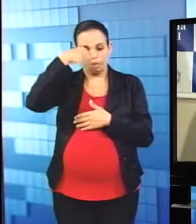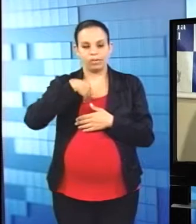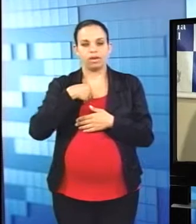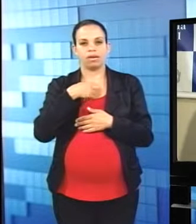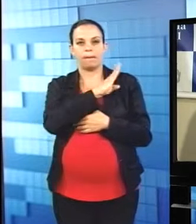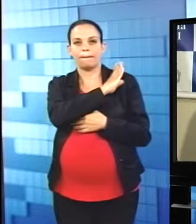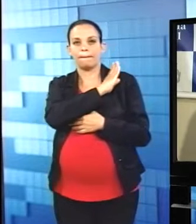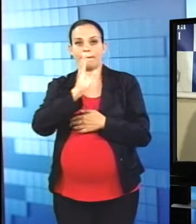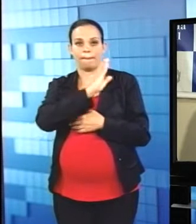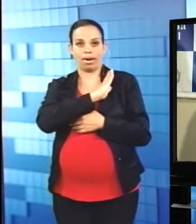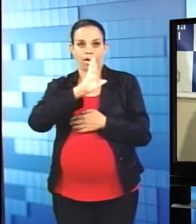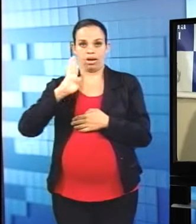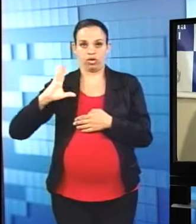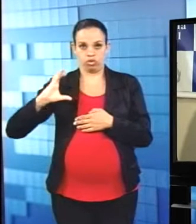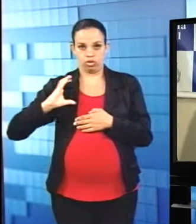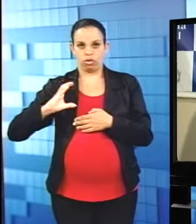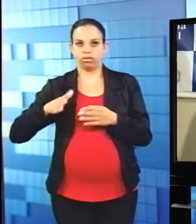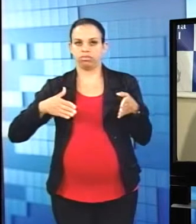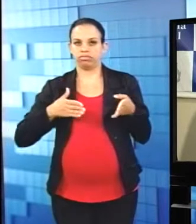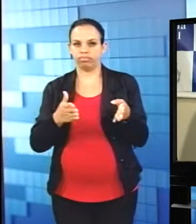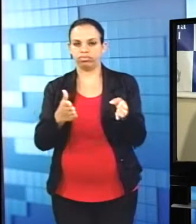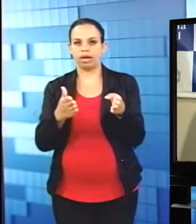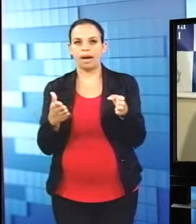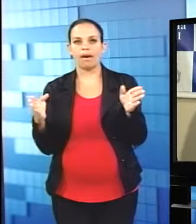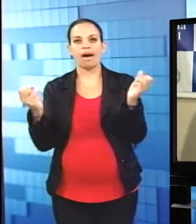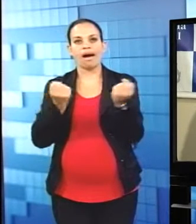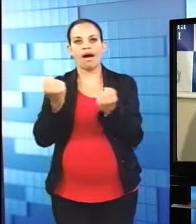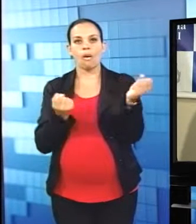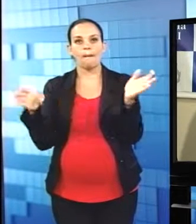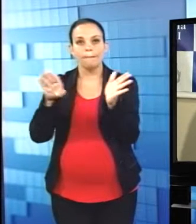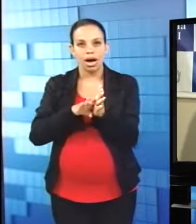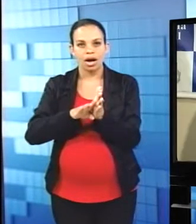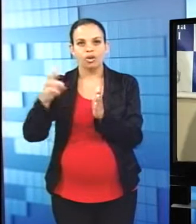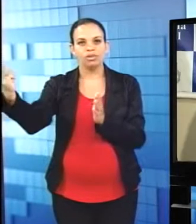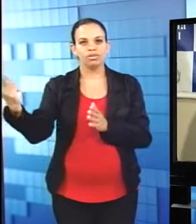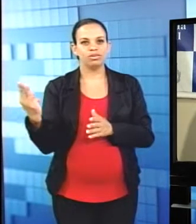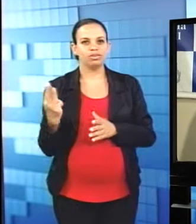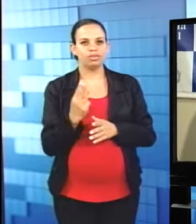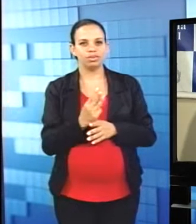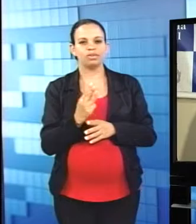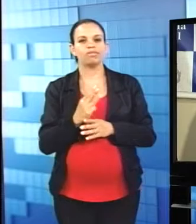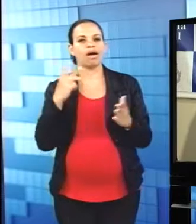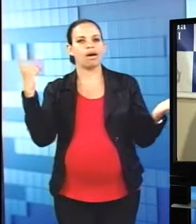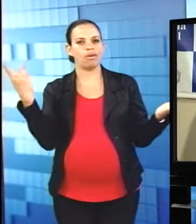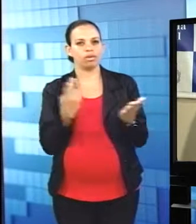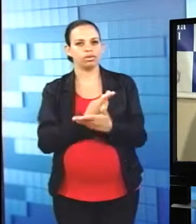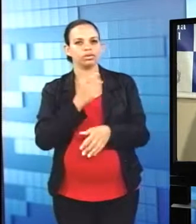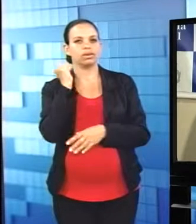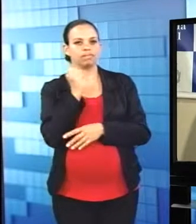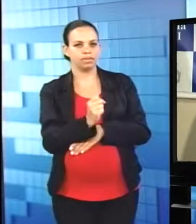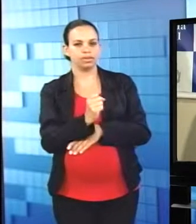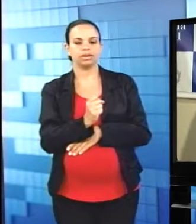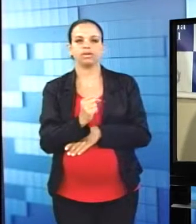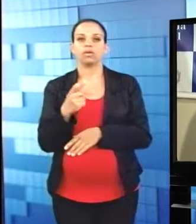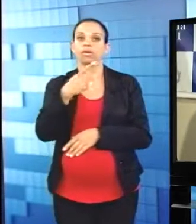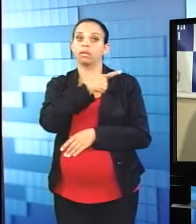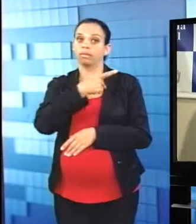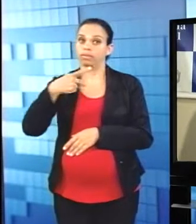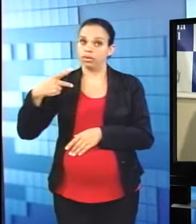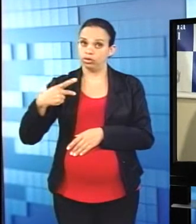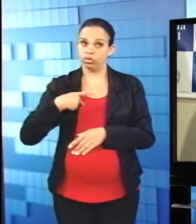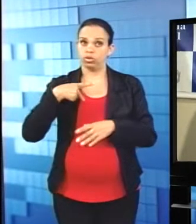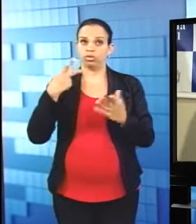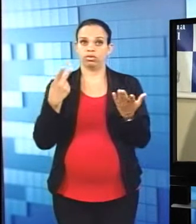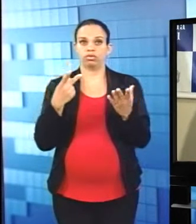sobrinha Ana Cristina. Além de deixar gravemente ferido o pastor Carlos Eduardo, esposo de Marcilene. Segundo os